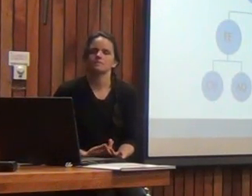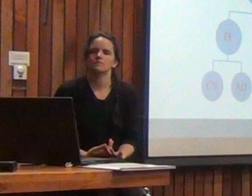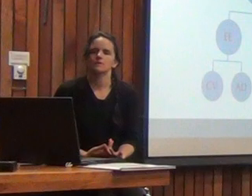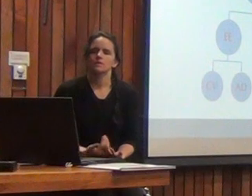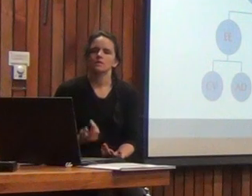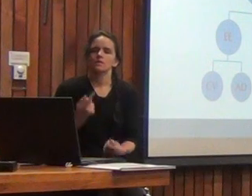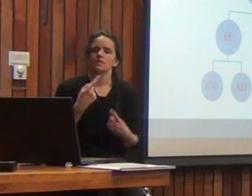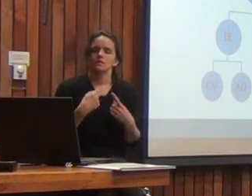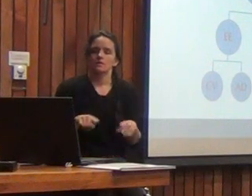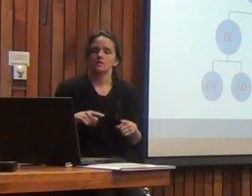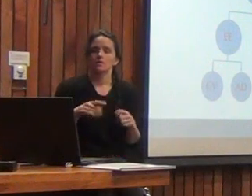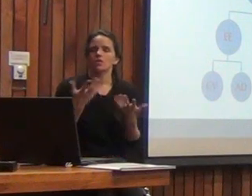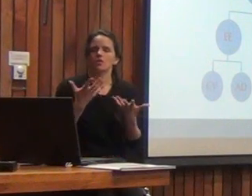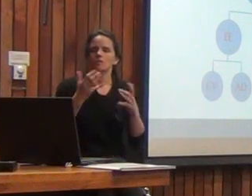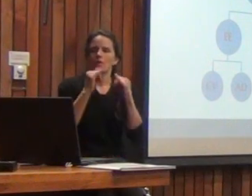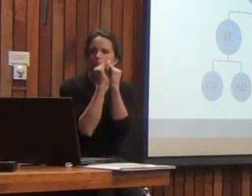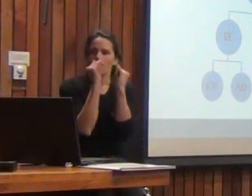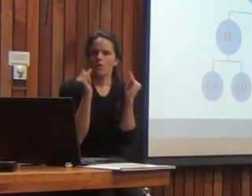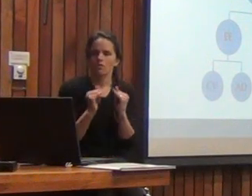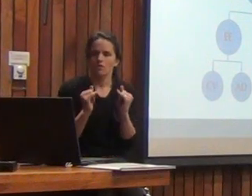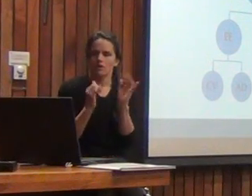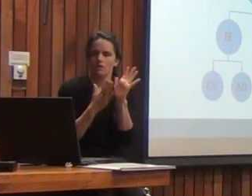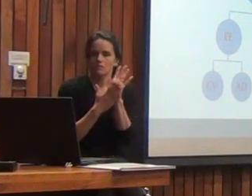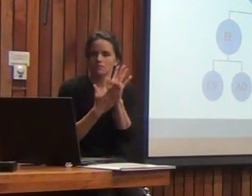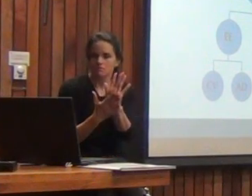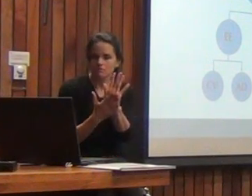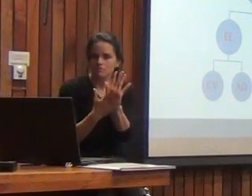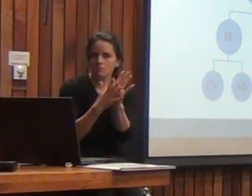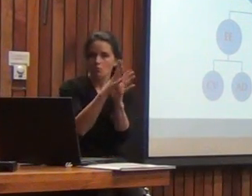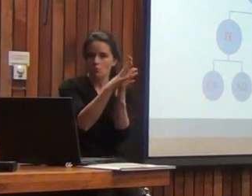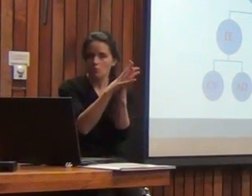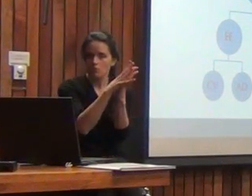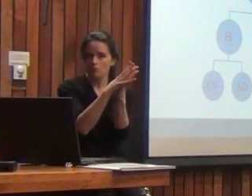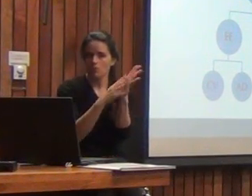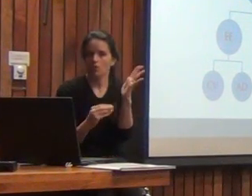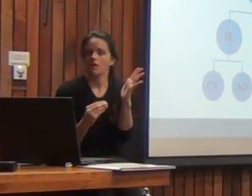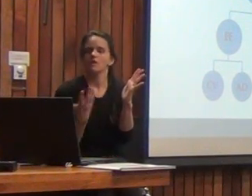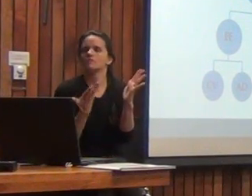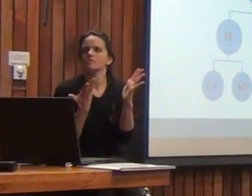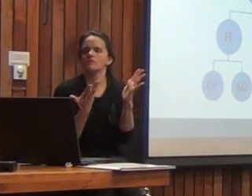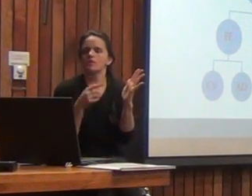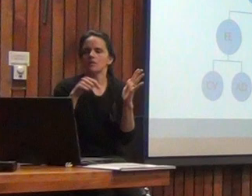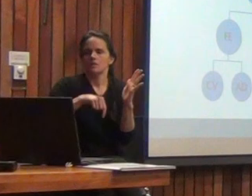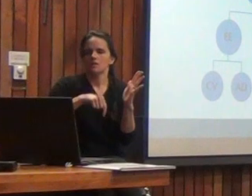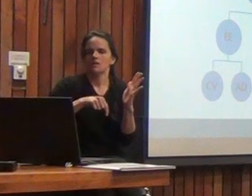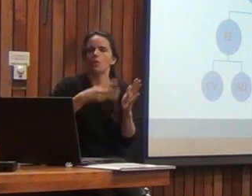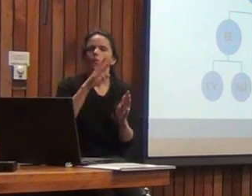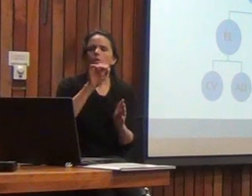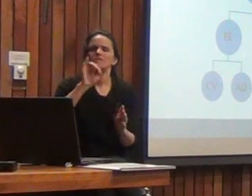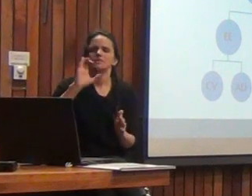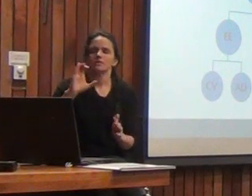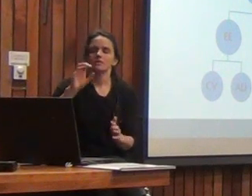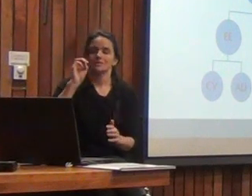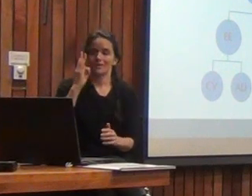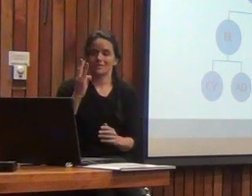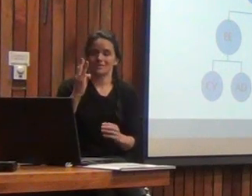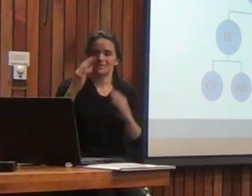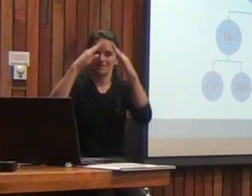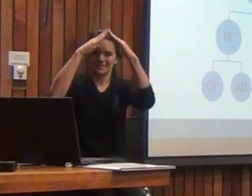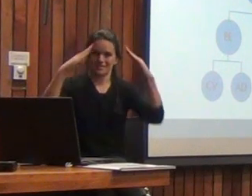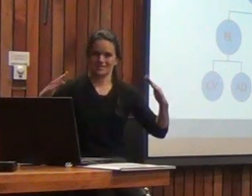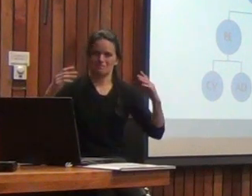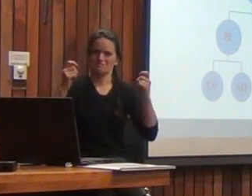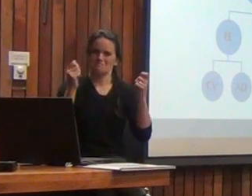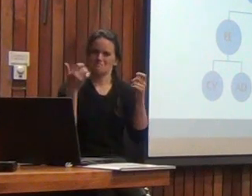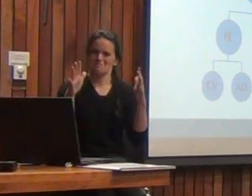Y respecto a la actualización de los modelos, si ustedes se recuerdan, bueno, ustedes saben, hoy día el modelo del WIS-3 es un modelo jerárquico de inteligencia,